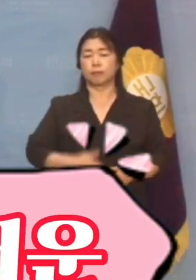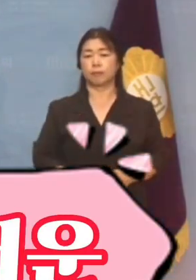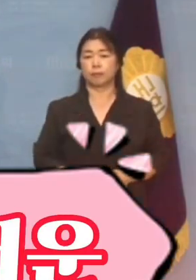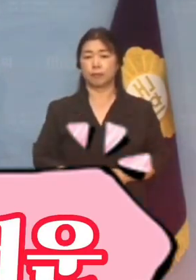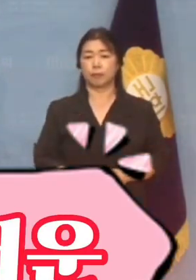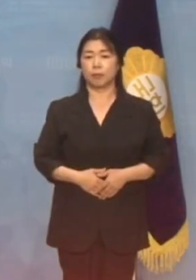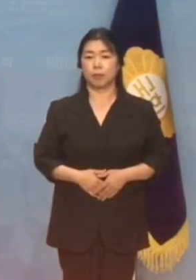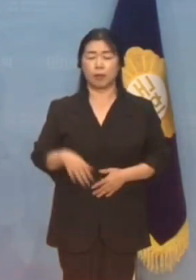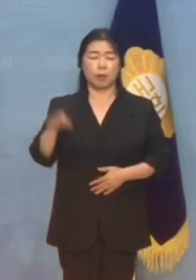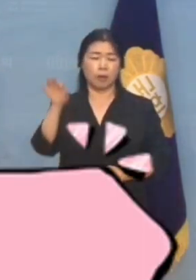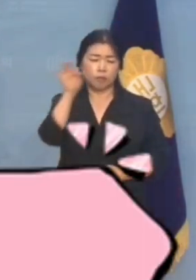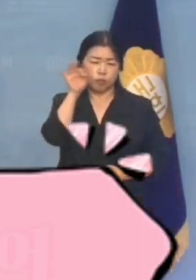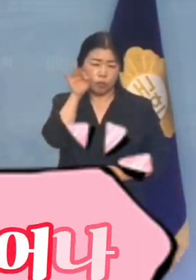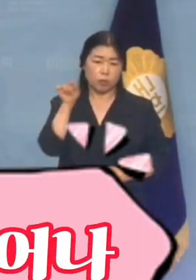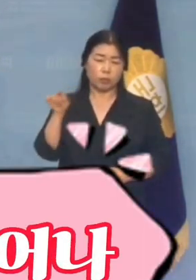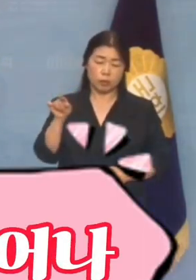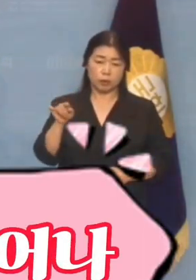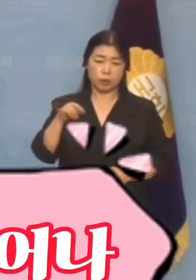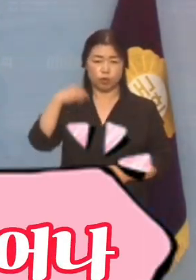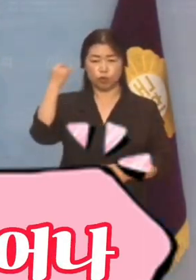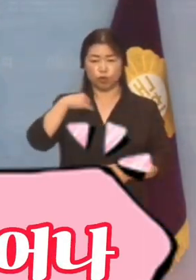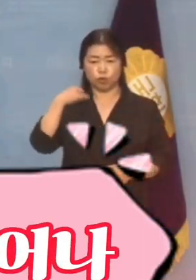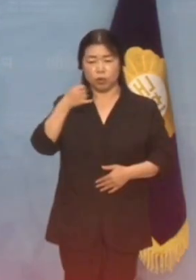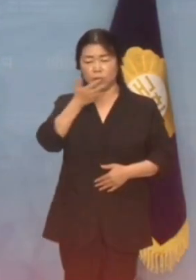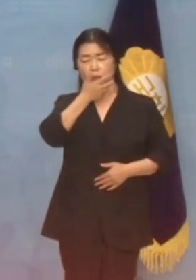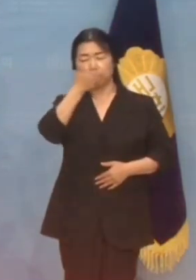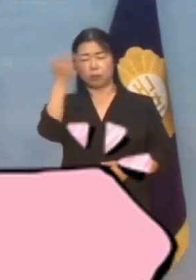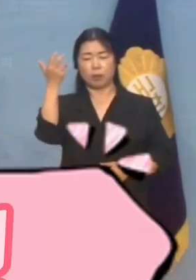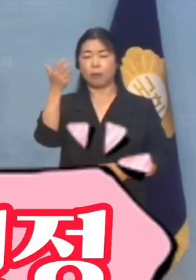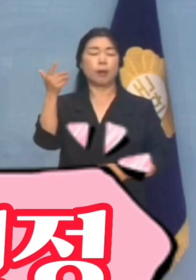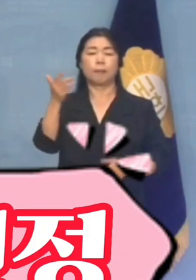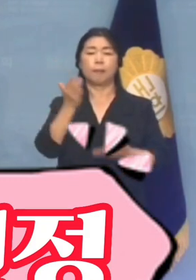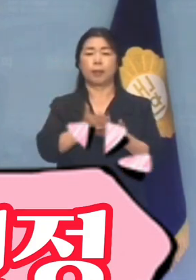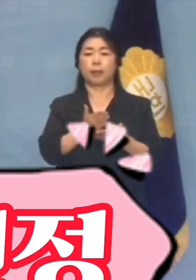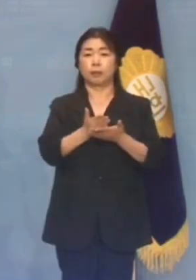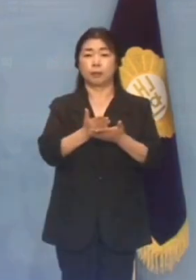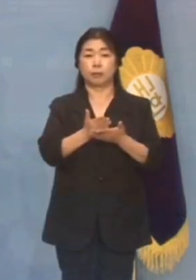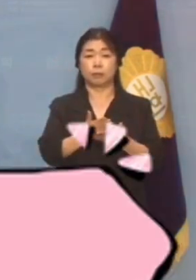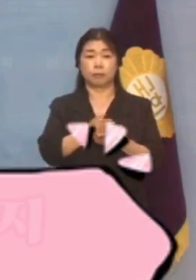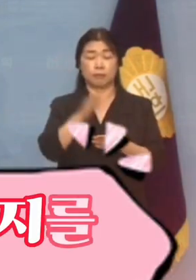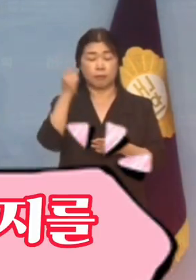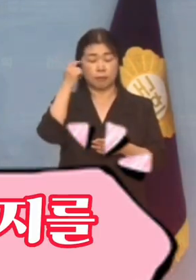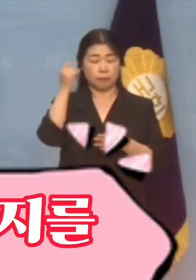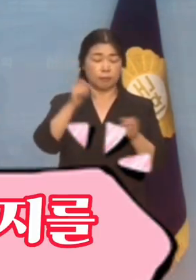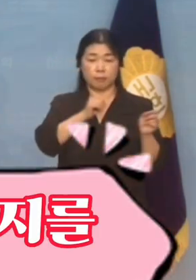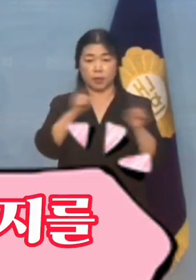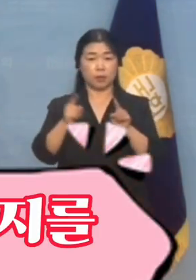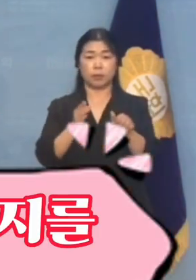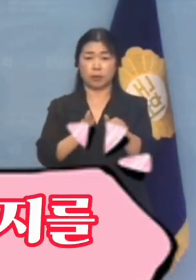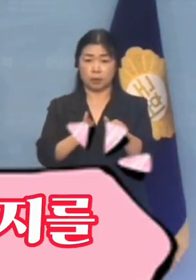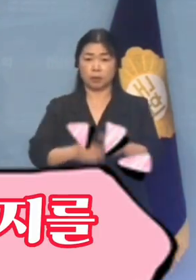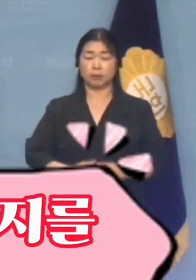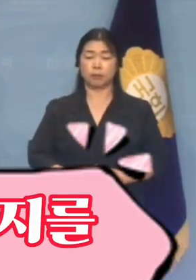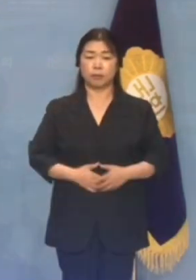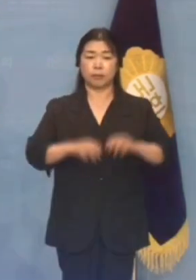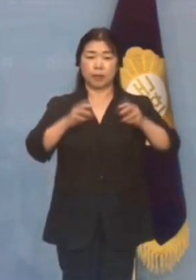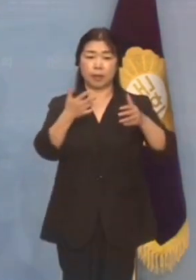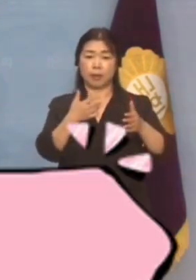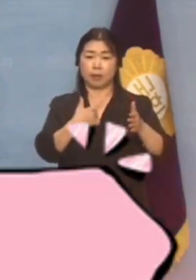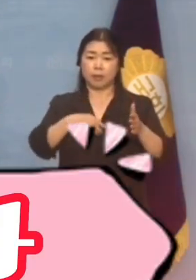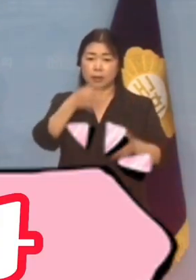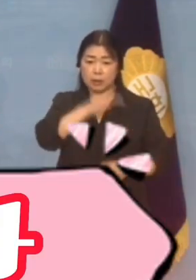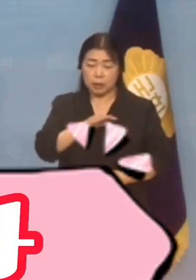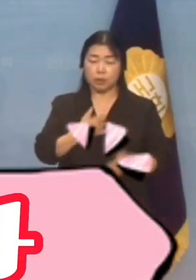부끄러운 중국몽에서 깨어나 무엇이 진정 국익을 위한 것인지를 생각하고